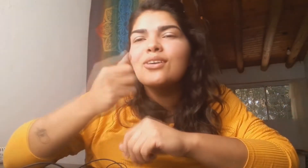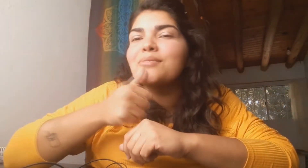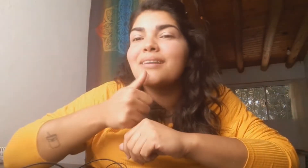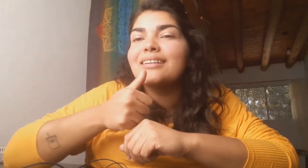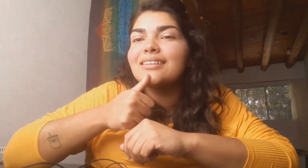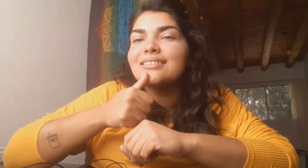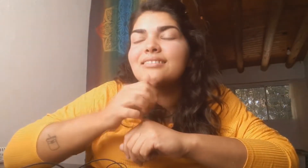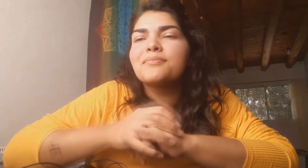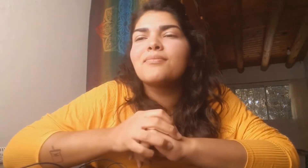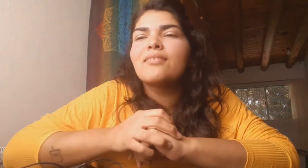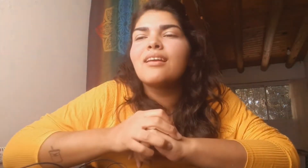con los mates.